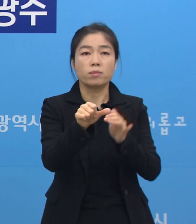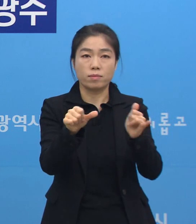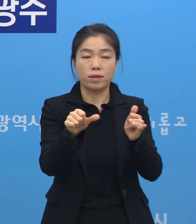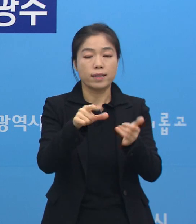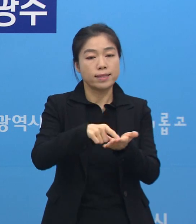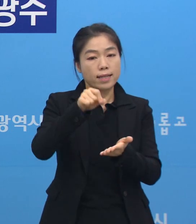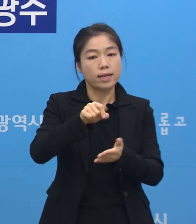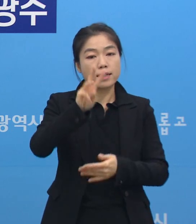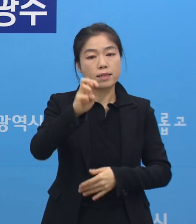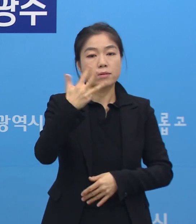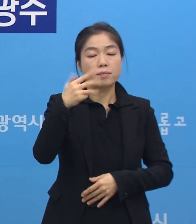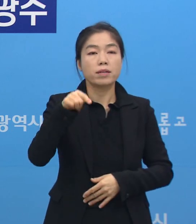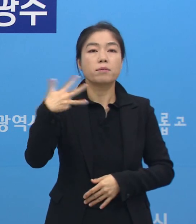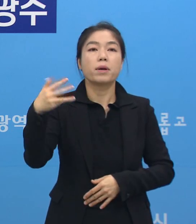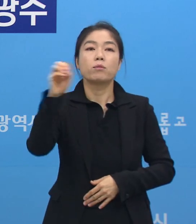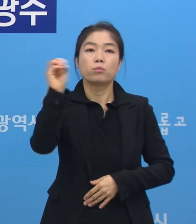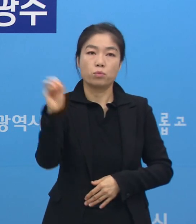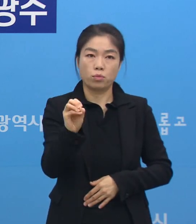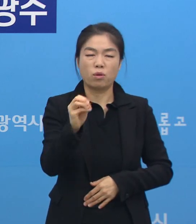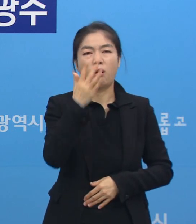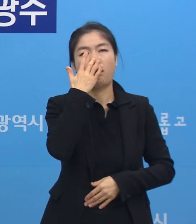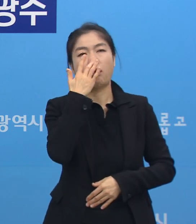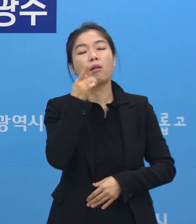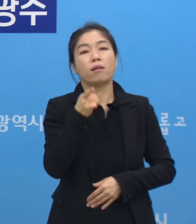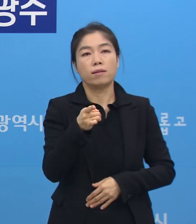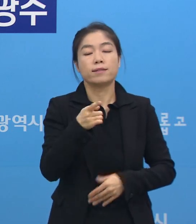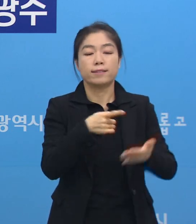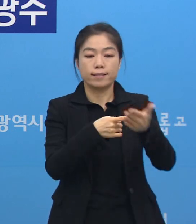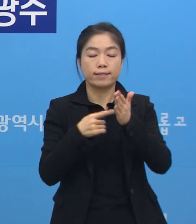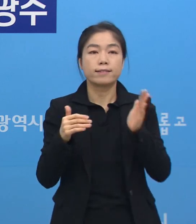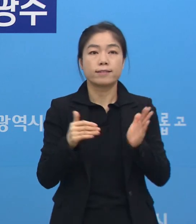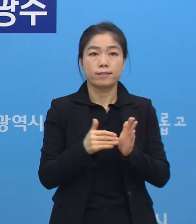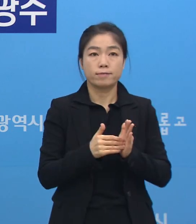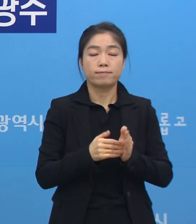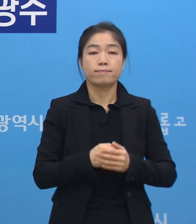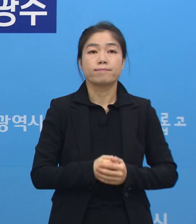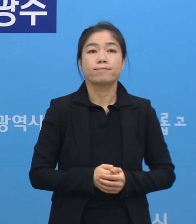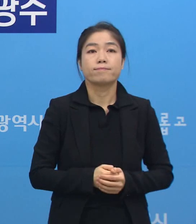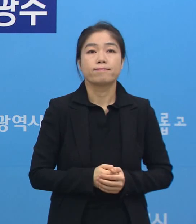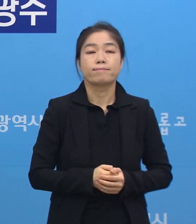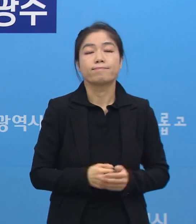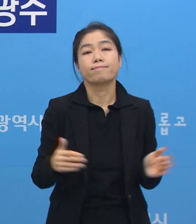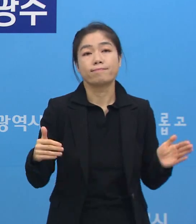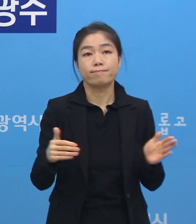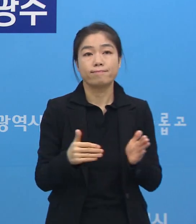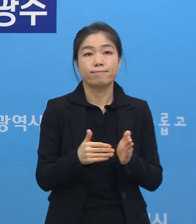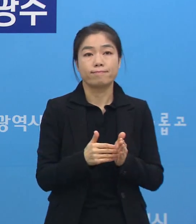약 38.8%가 무증상인 걸로 나왔습니다. 이상 마치겠습니다.